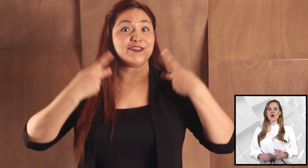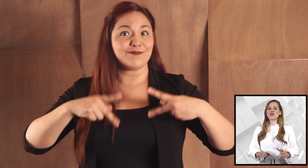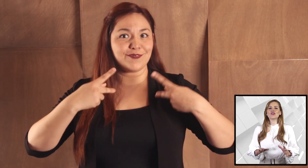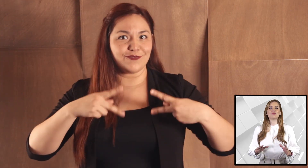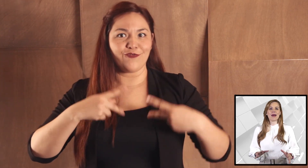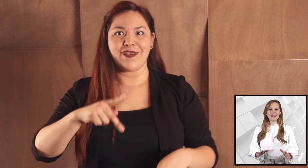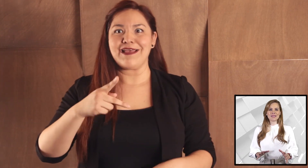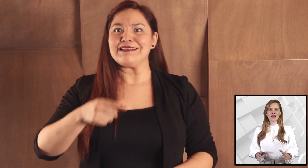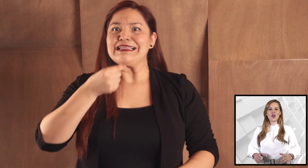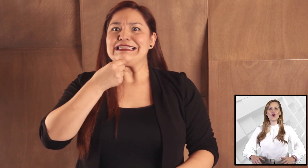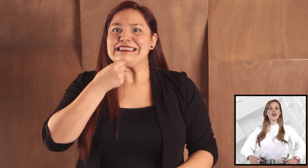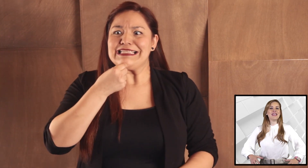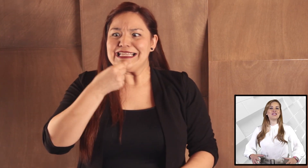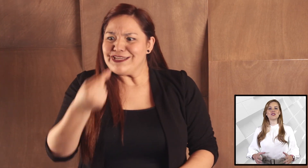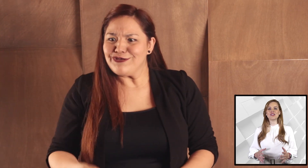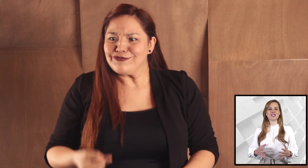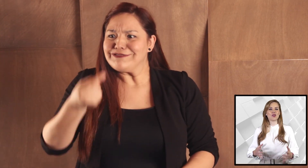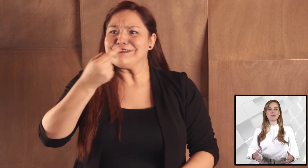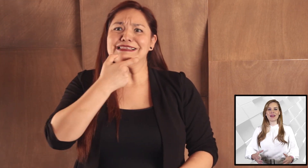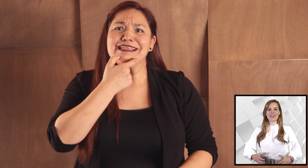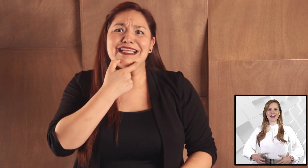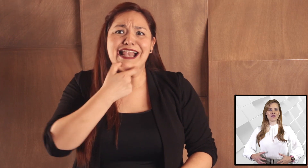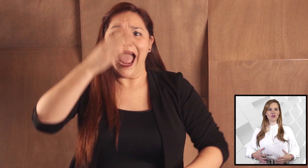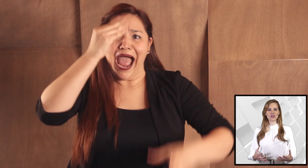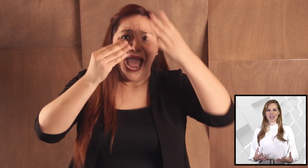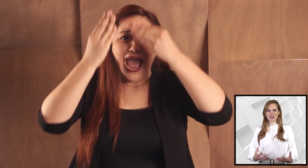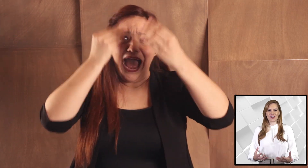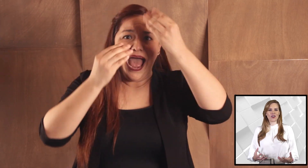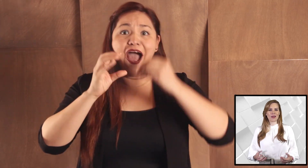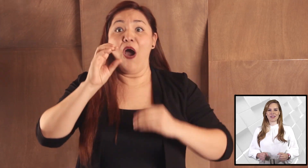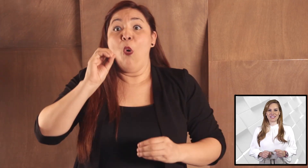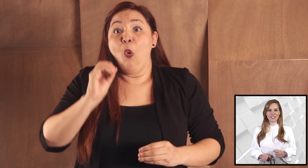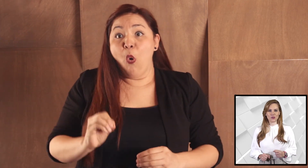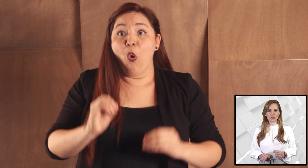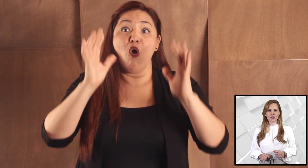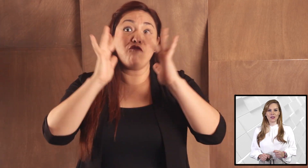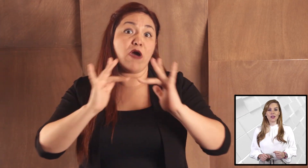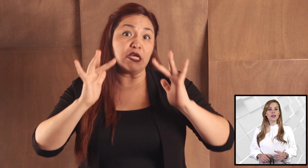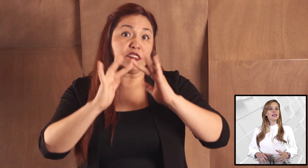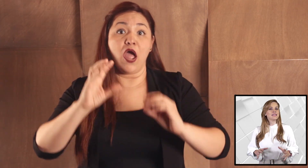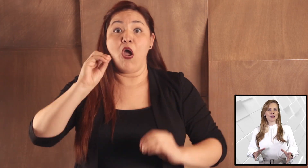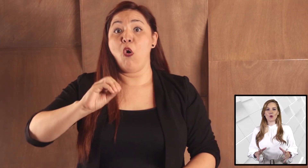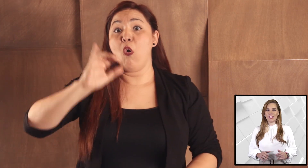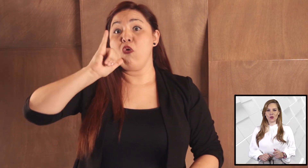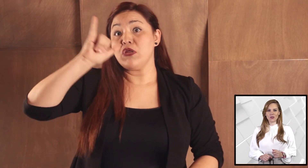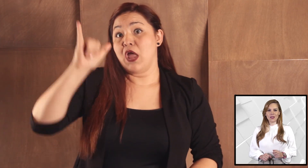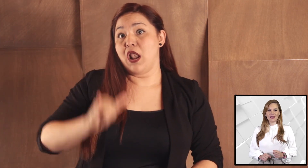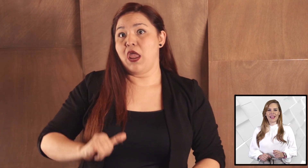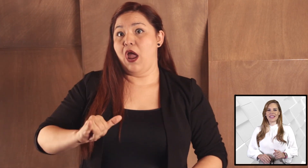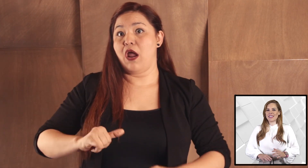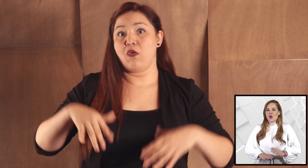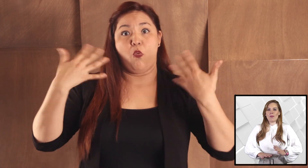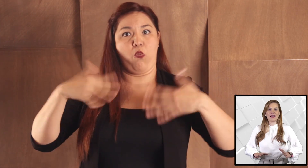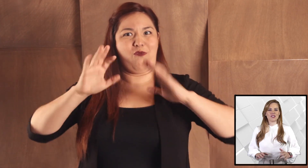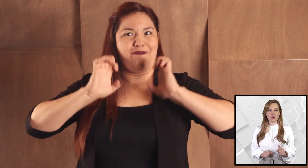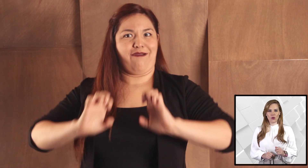Otros más, lo listos que son para dar voz a los ideogramas chinos. Ser políglota es de lo más cool.